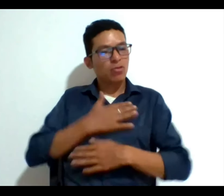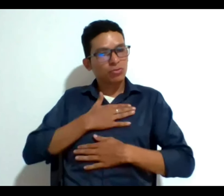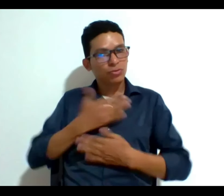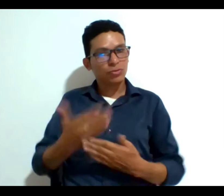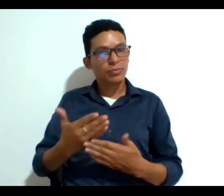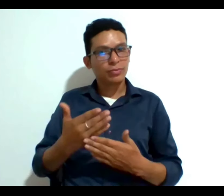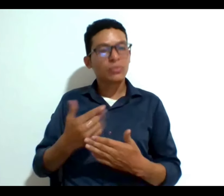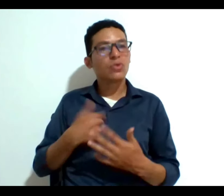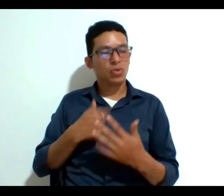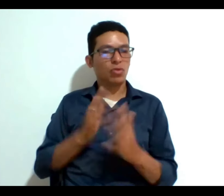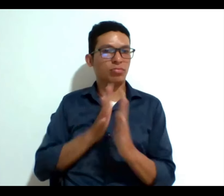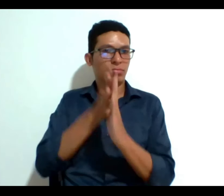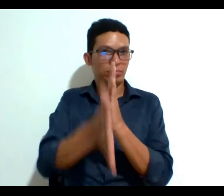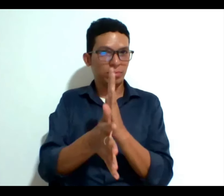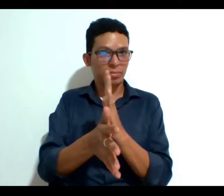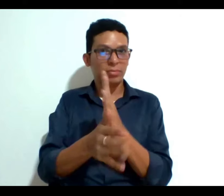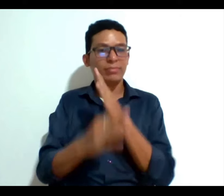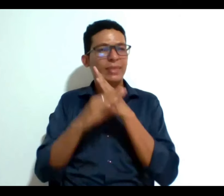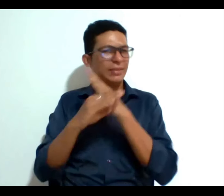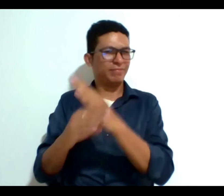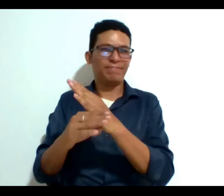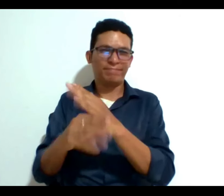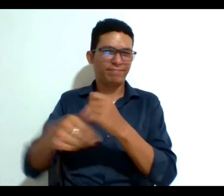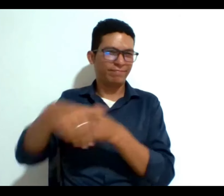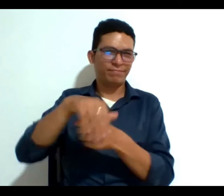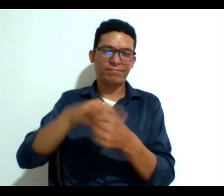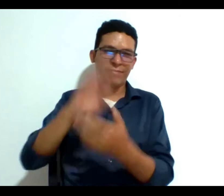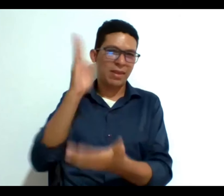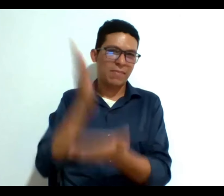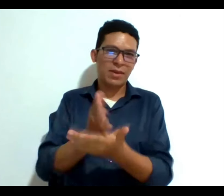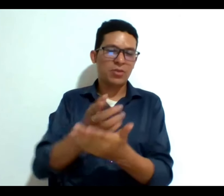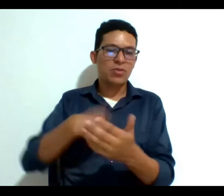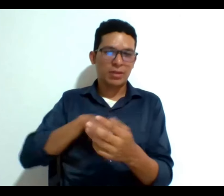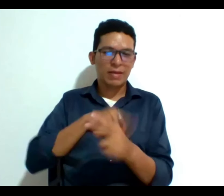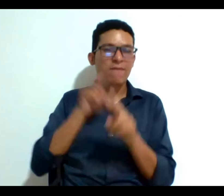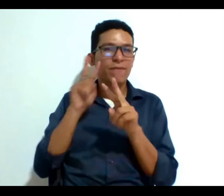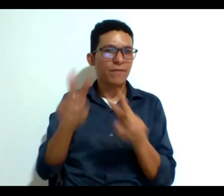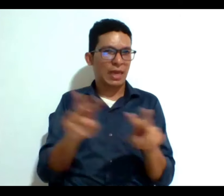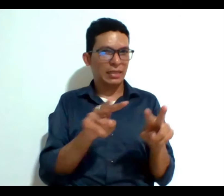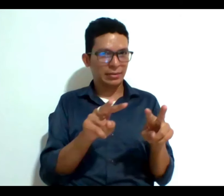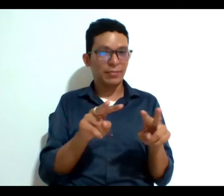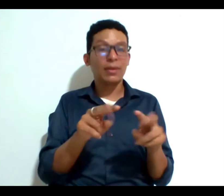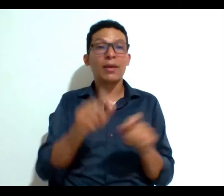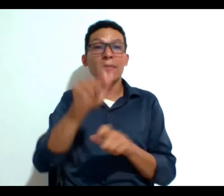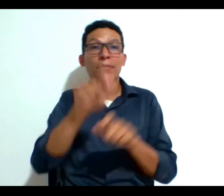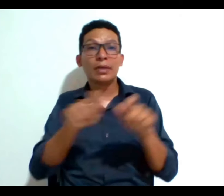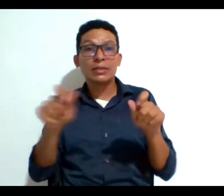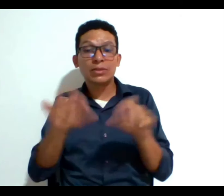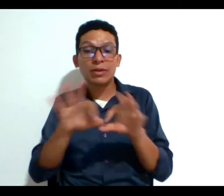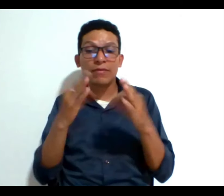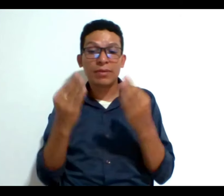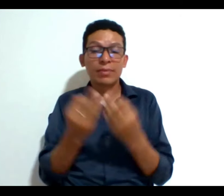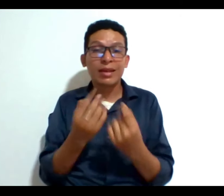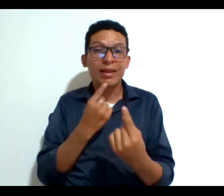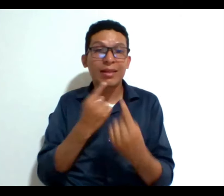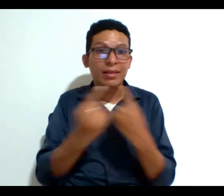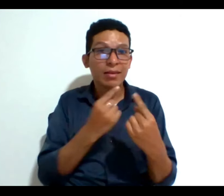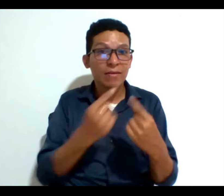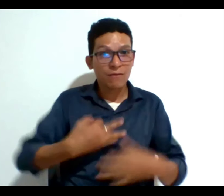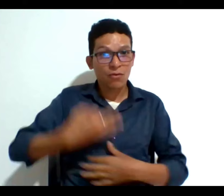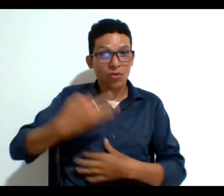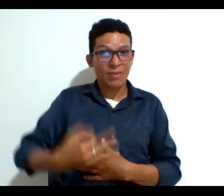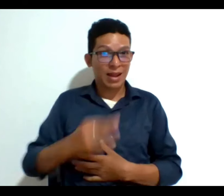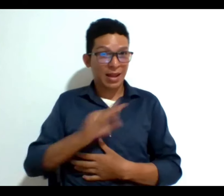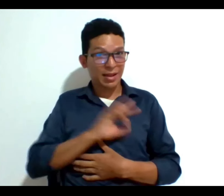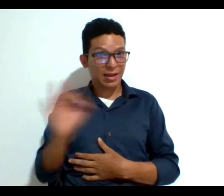evitar que sucedan situaciones como las que estamos viendo y son personas que quizás lo hablaron con su familia no lo formalizaron pero